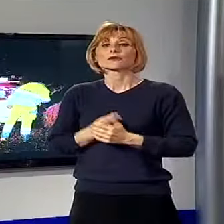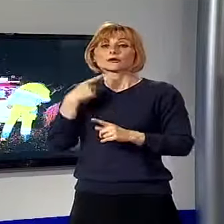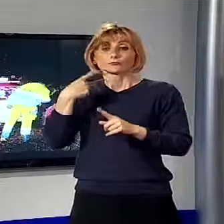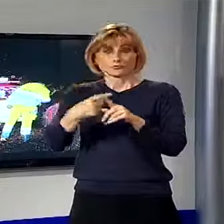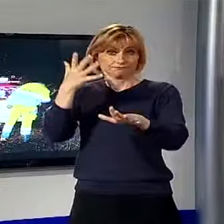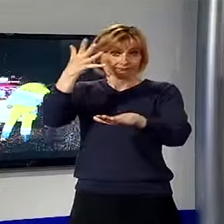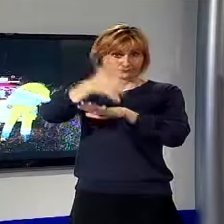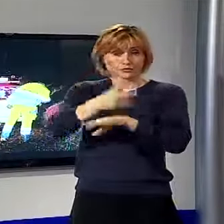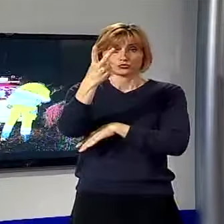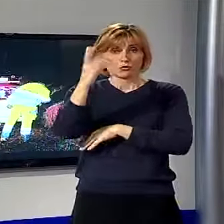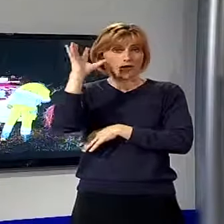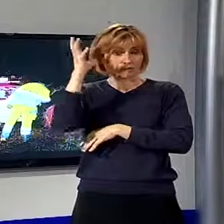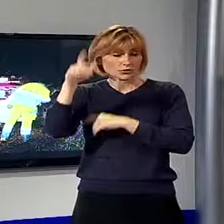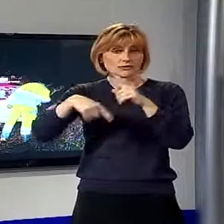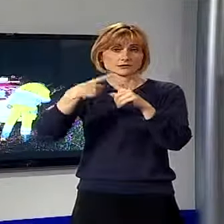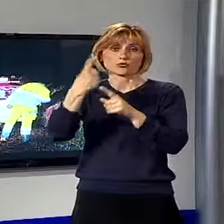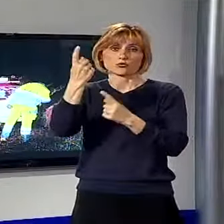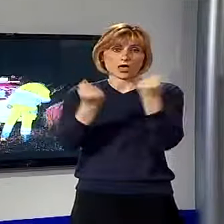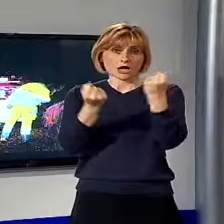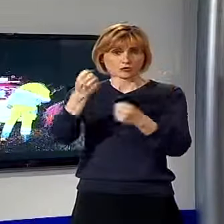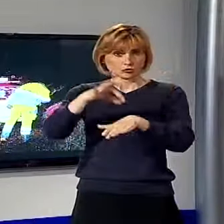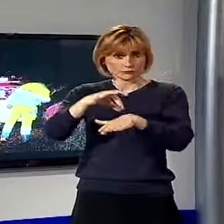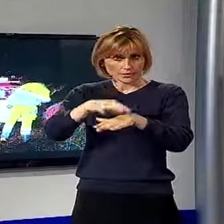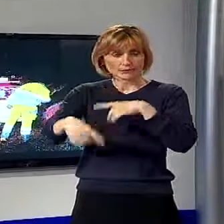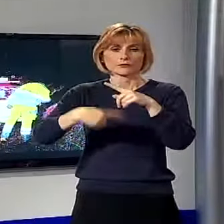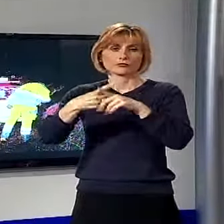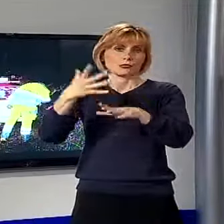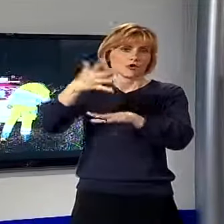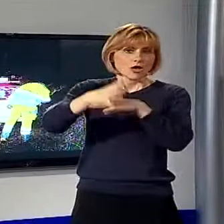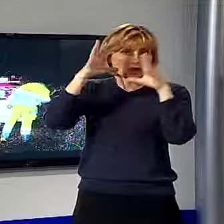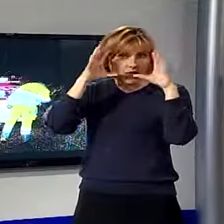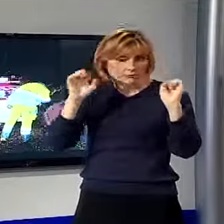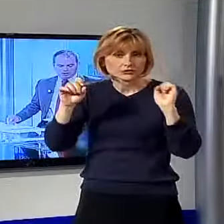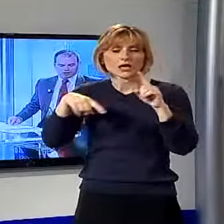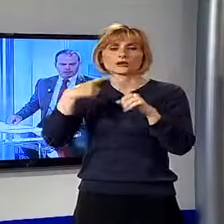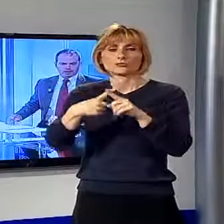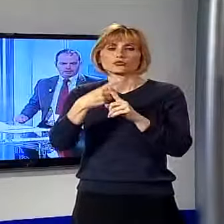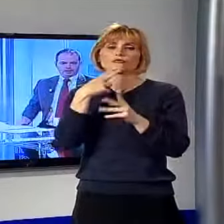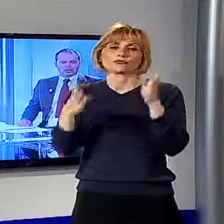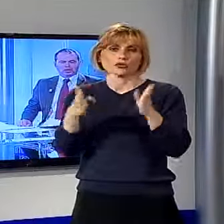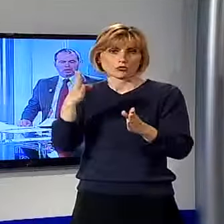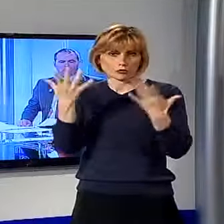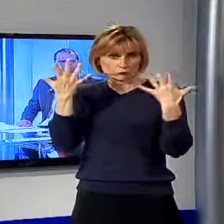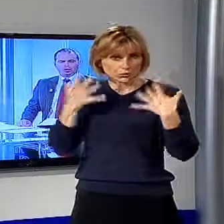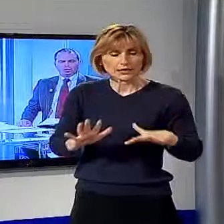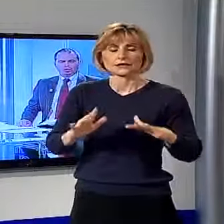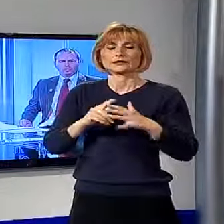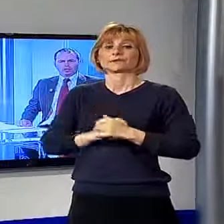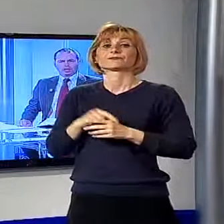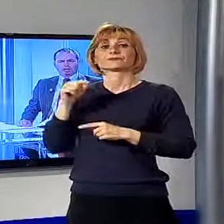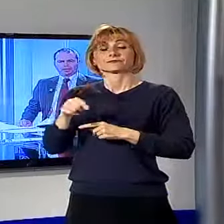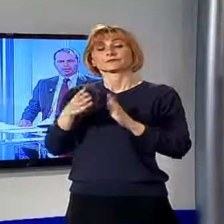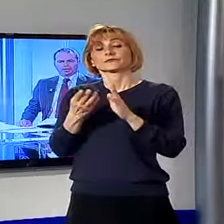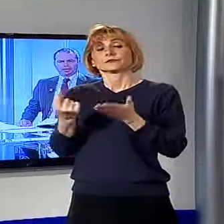ambulanze e un'automedica oltre a carabinieri e vigili urbani. Adesso andiamo a